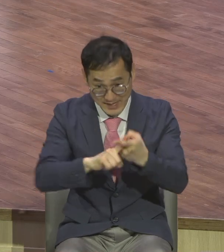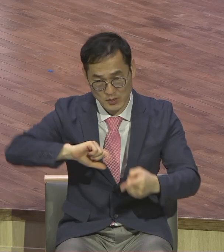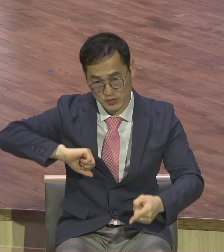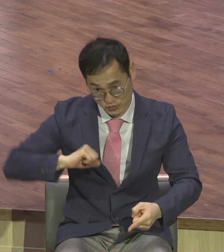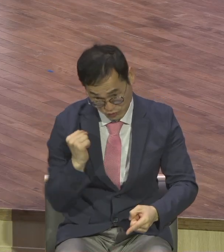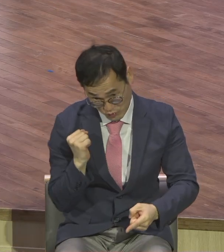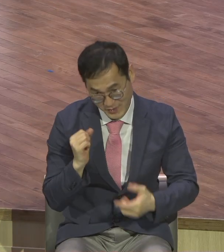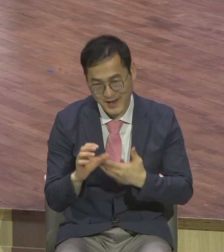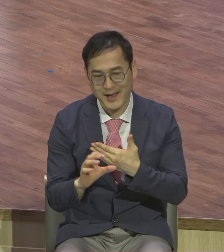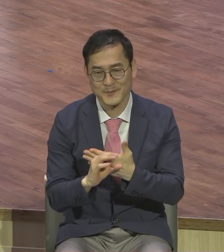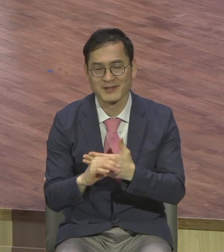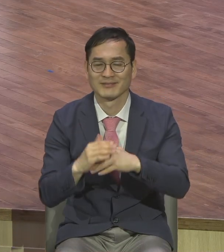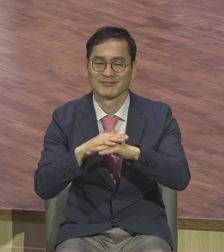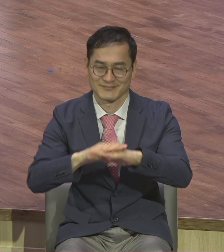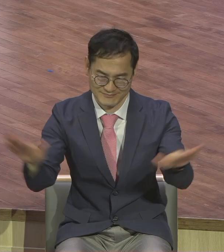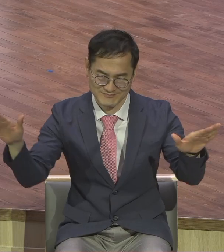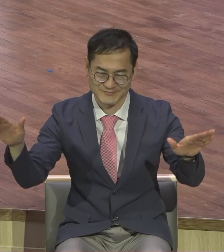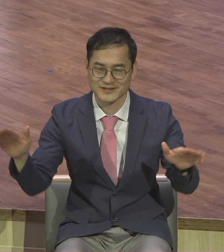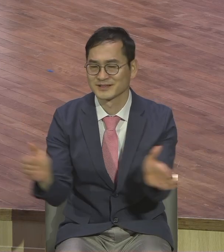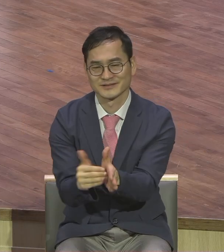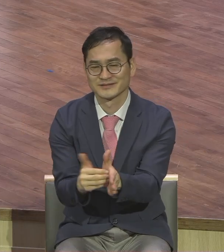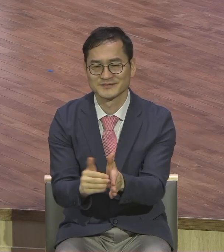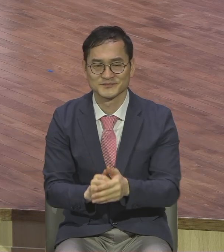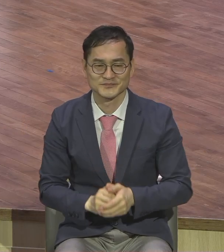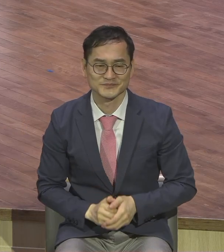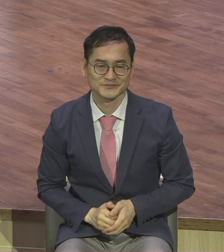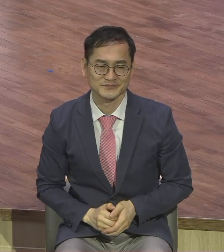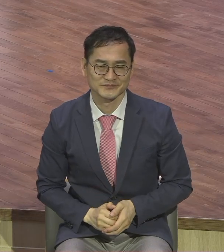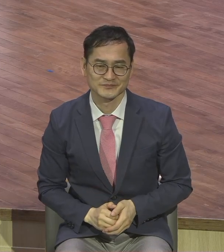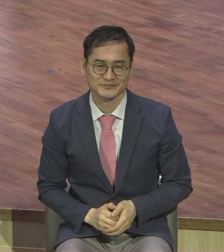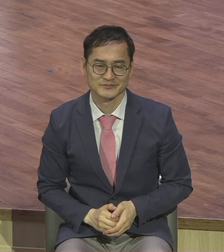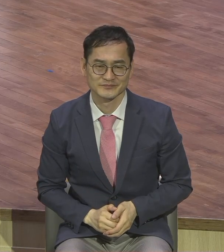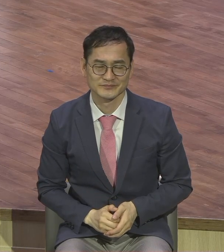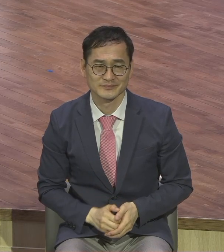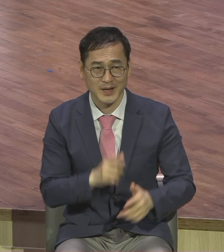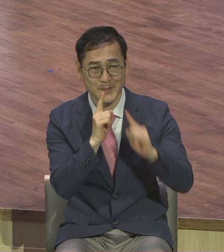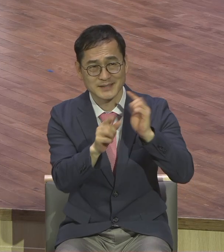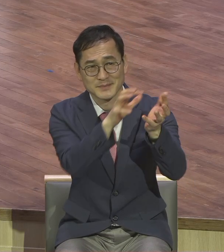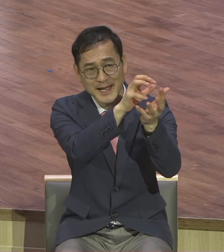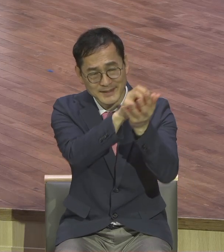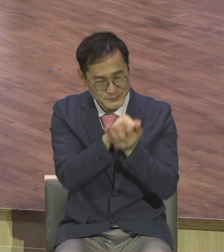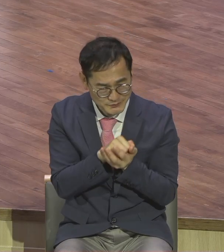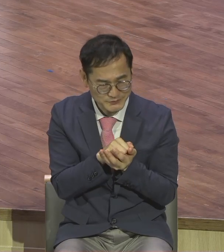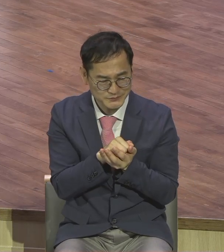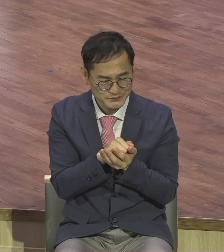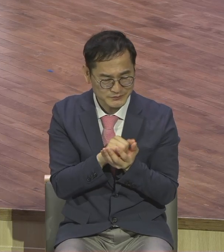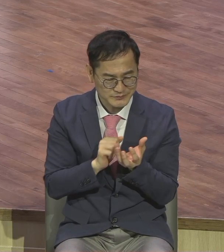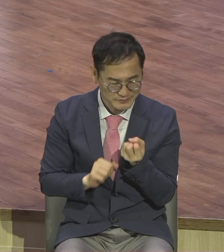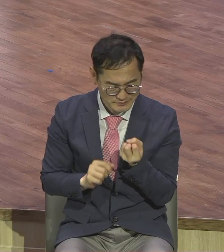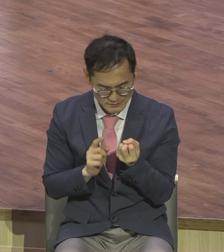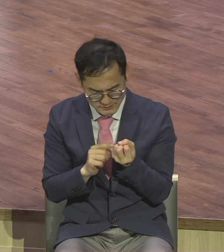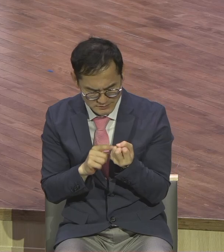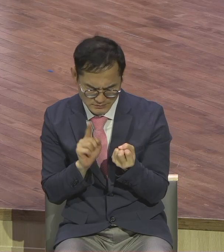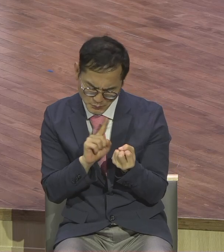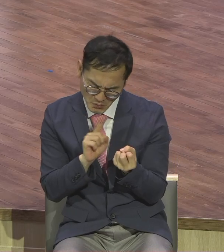단순히 순종하세요. 이걸 가지고 또 무슨 이걸 가지고 의논한다든가 이걸 가지고 토론